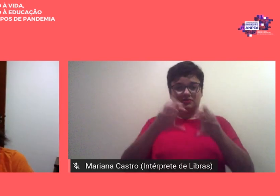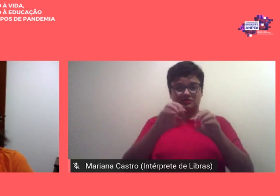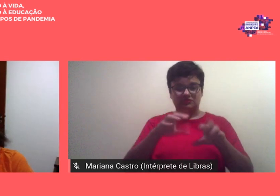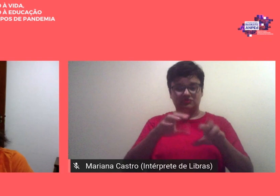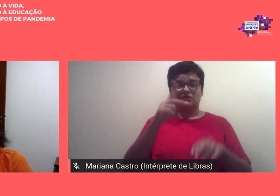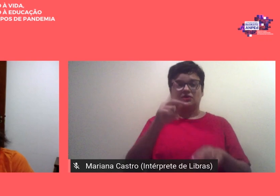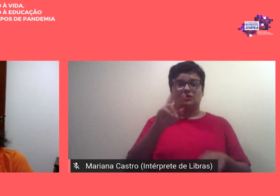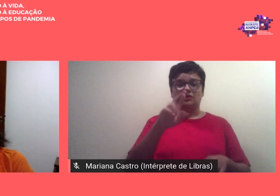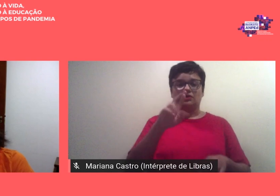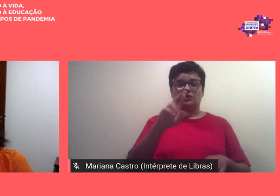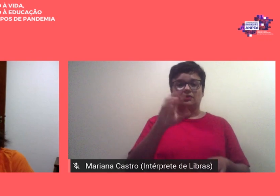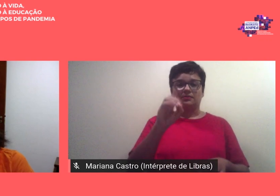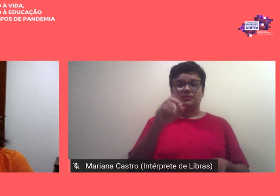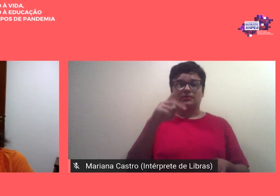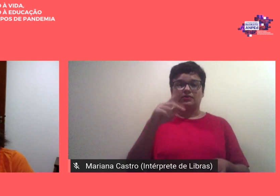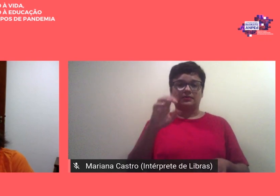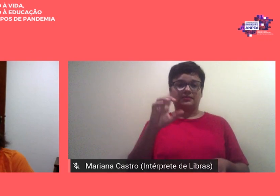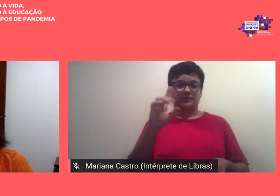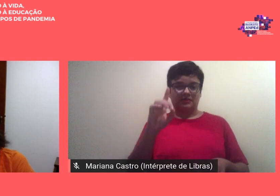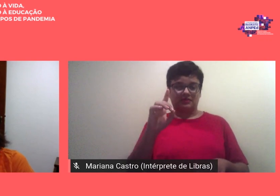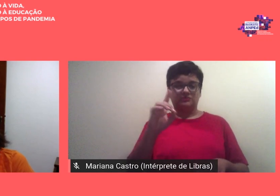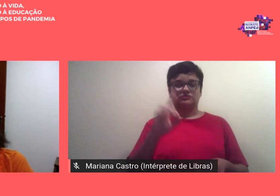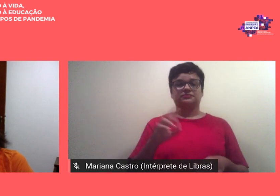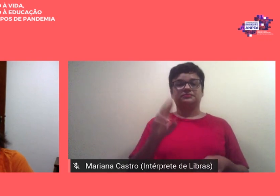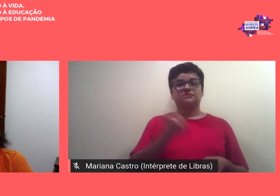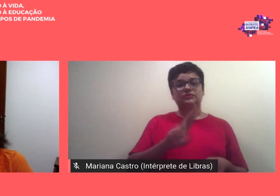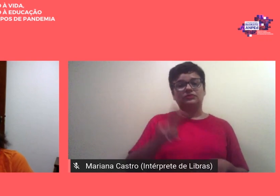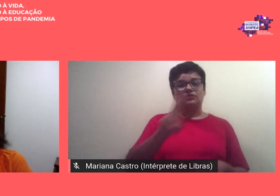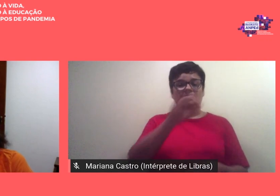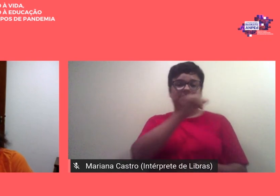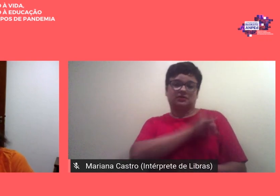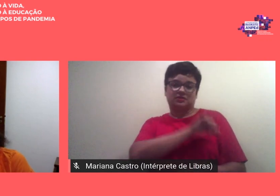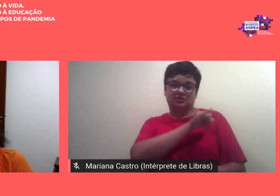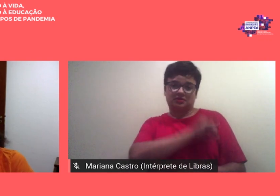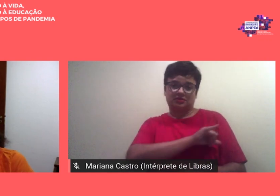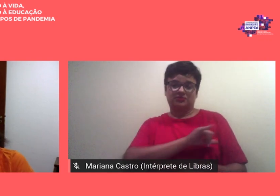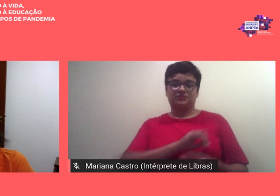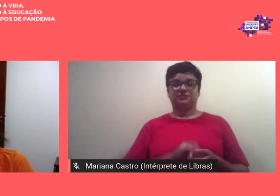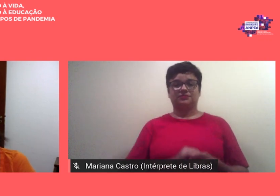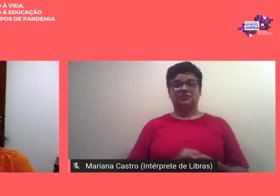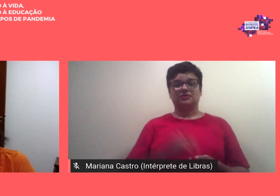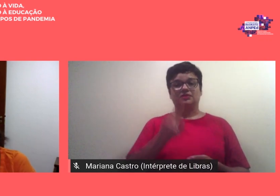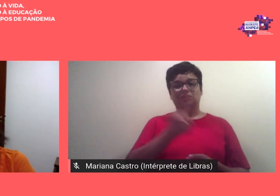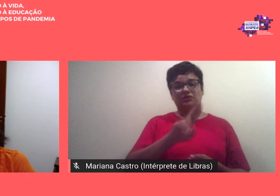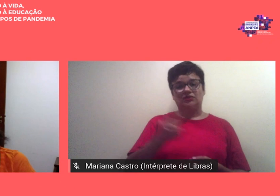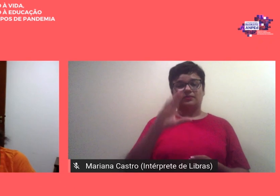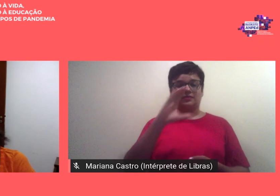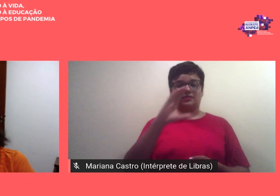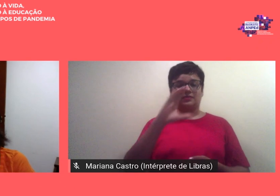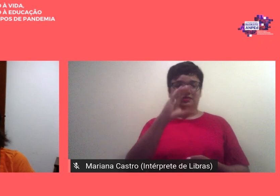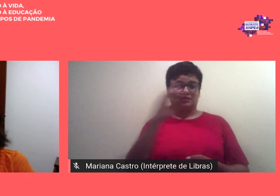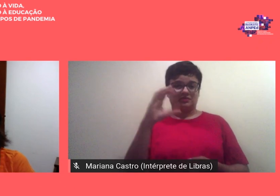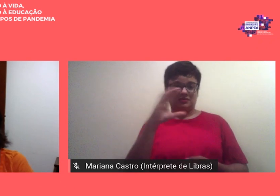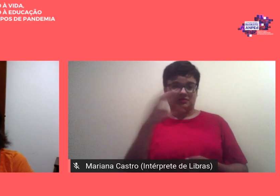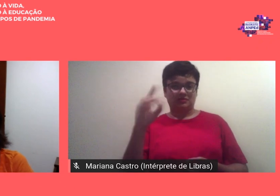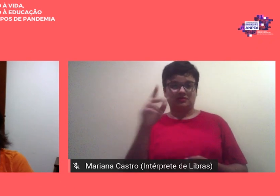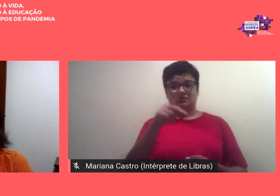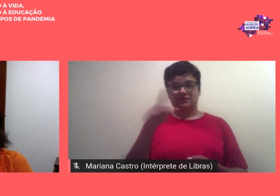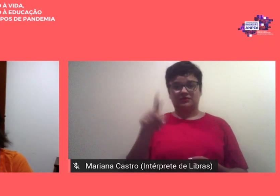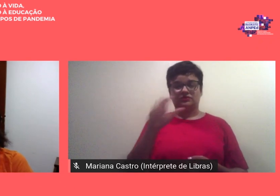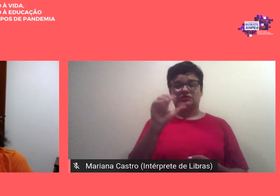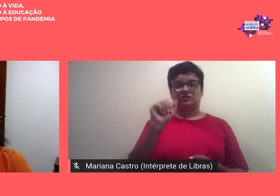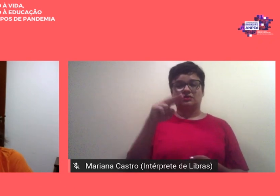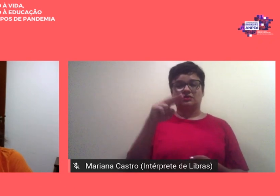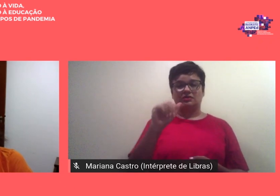de Educação do Rio de Janeiro em nome da sua coordenadora professora Ana Cristina Mignon